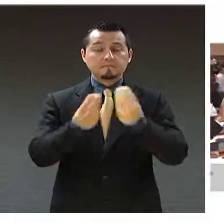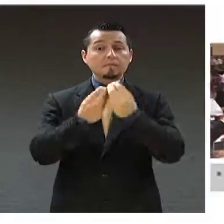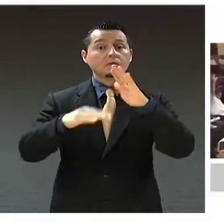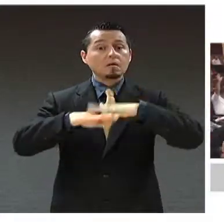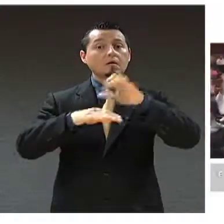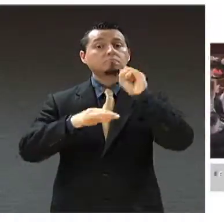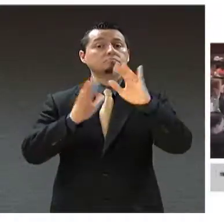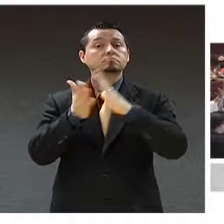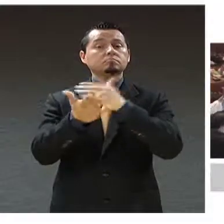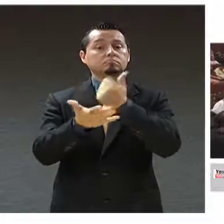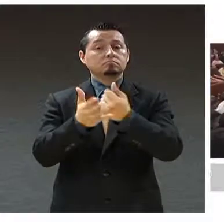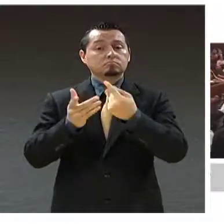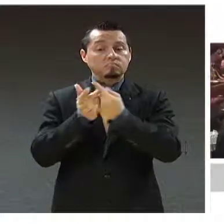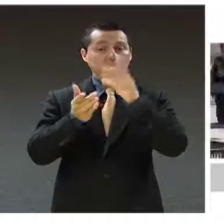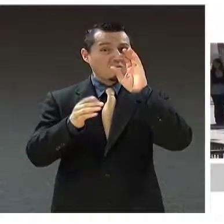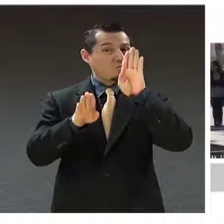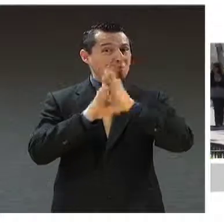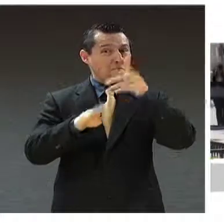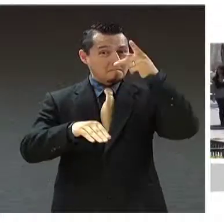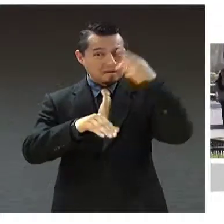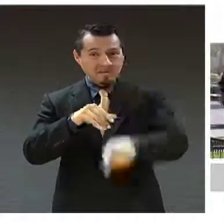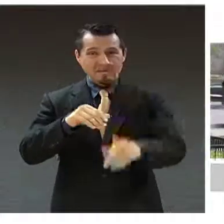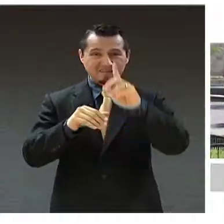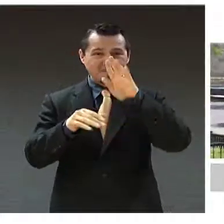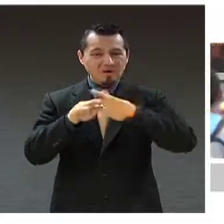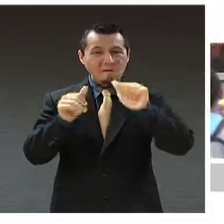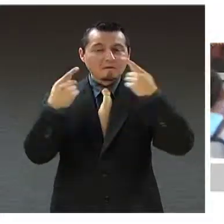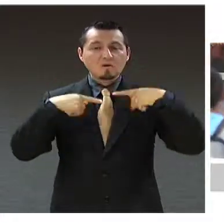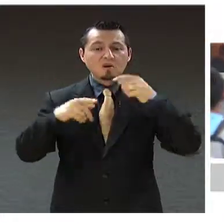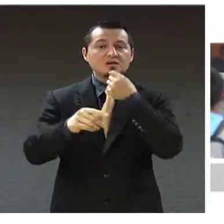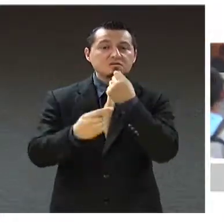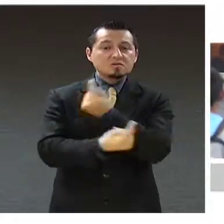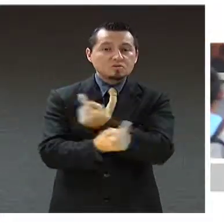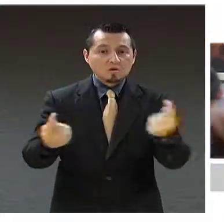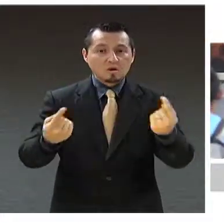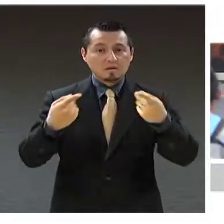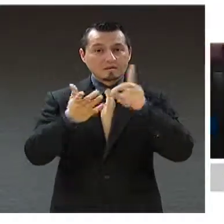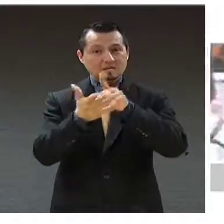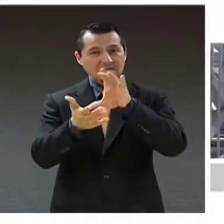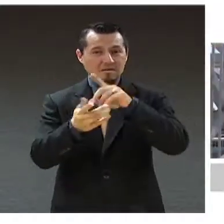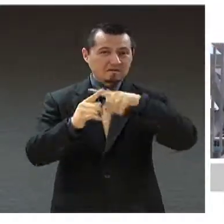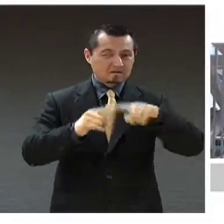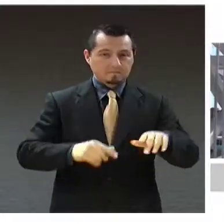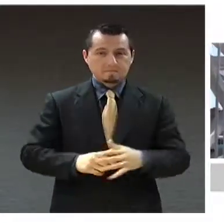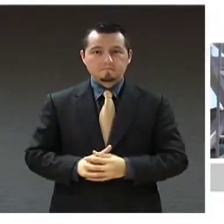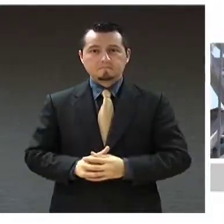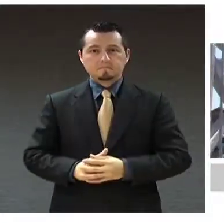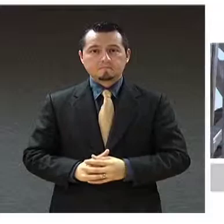Además, se aprobó calificar como delitos graves, conductas que atentan contra menores y personas vulnerables.